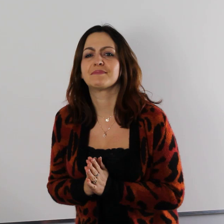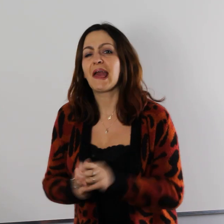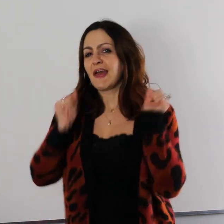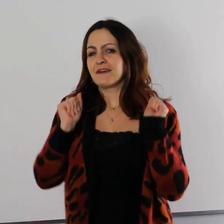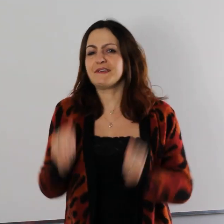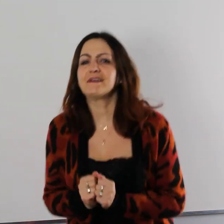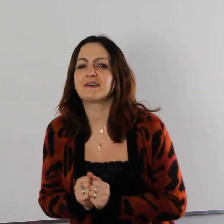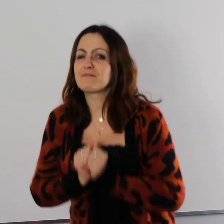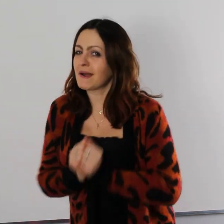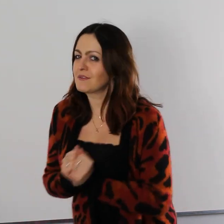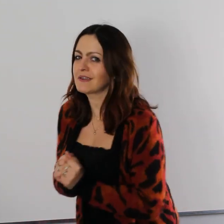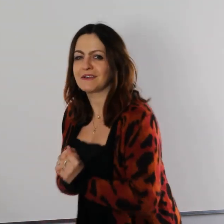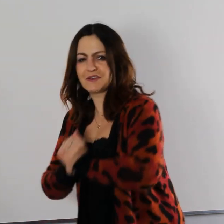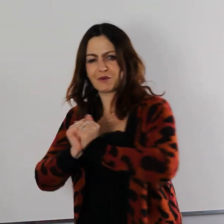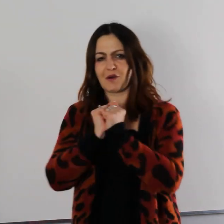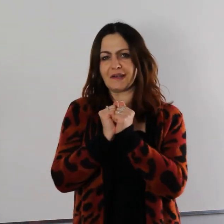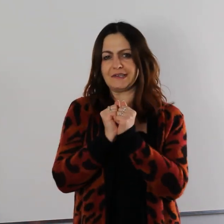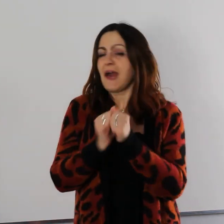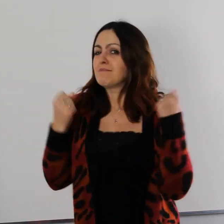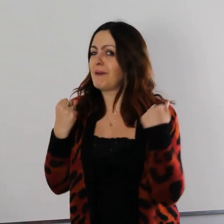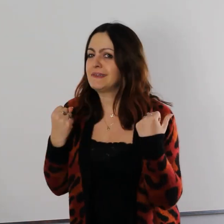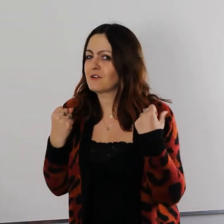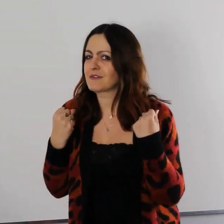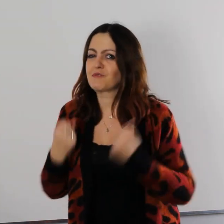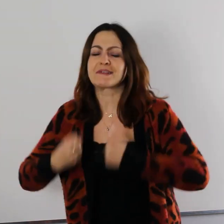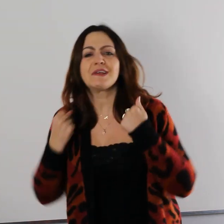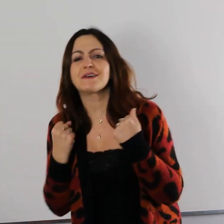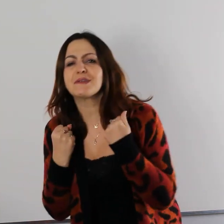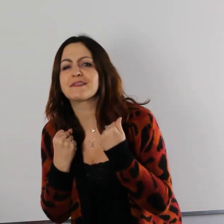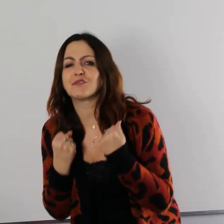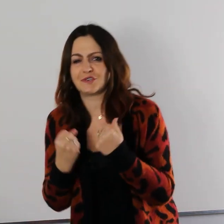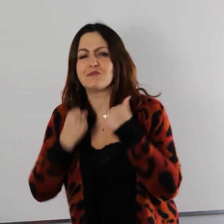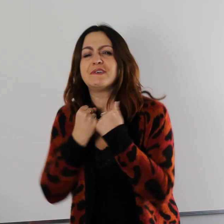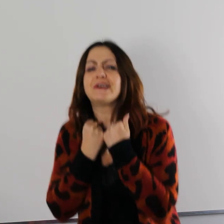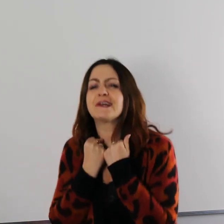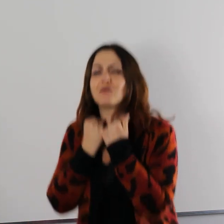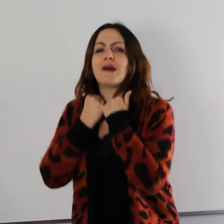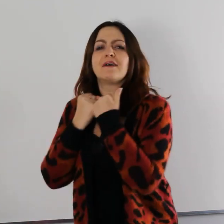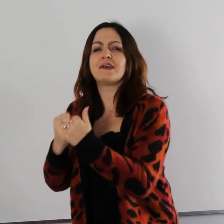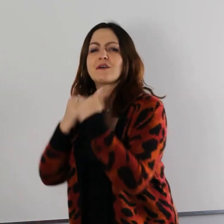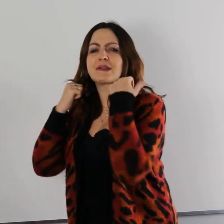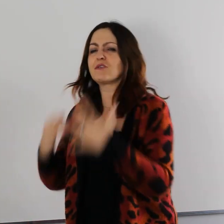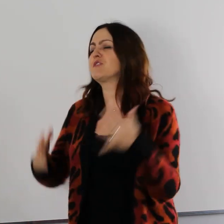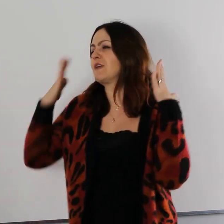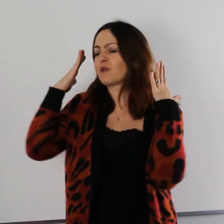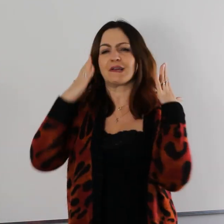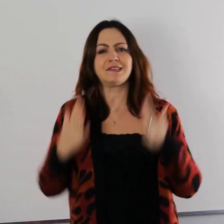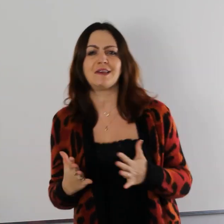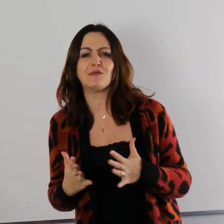Witam Was bardzo serdecznie, moi kochani. Będę do Was mówiła z wielką radością, wielką, wielką radością, wielką nadzieją.